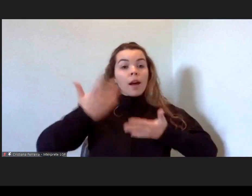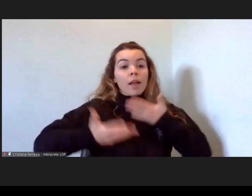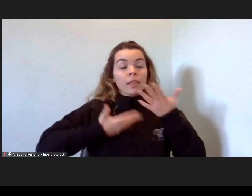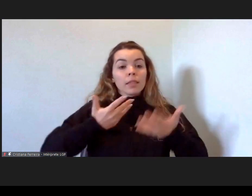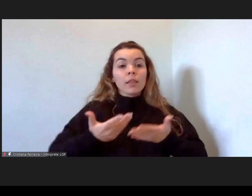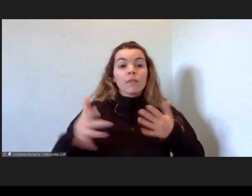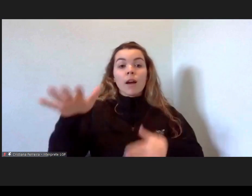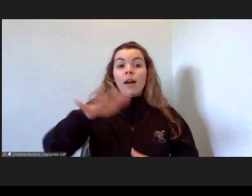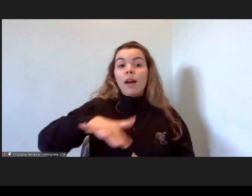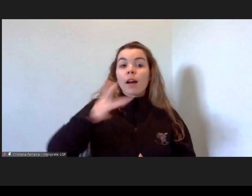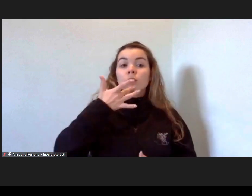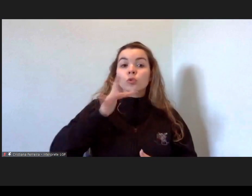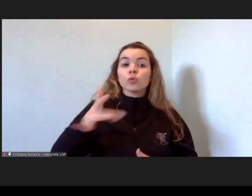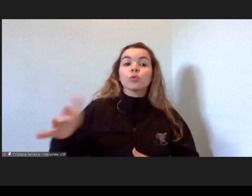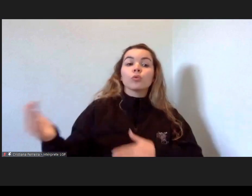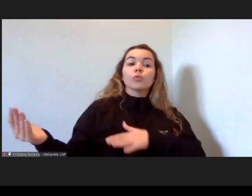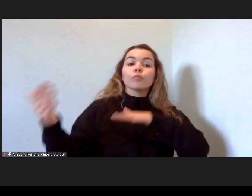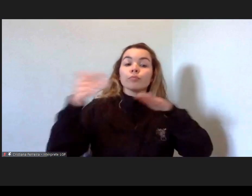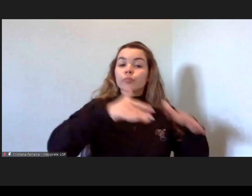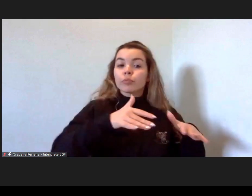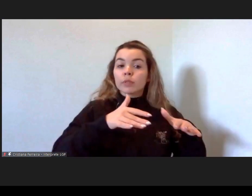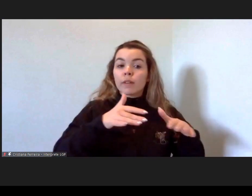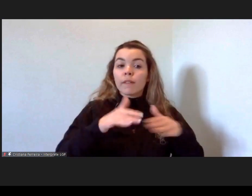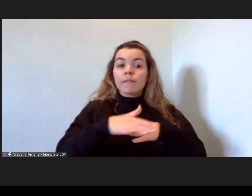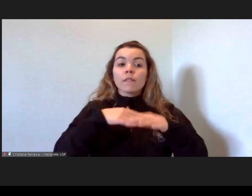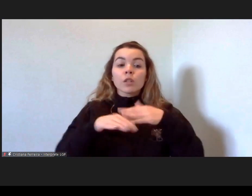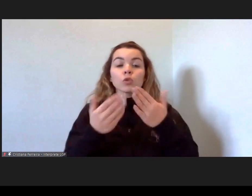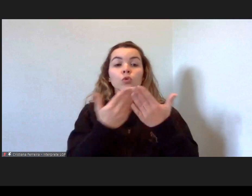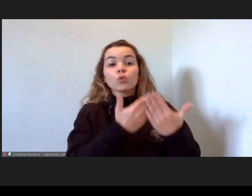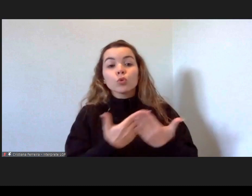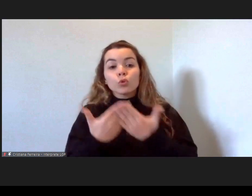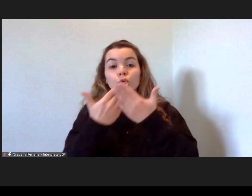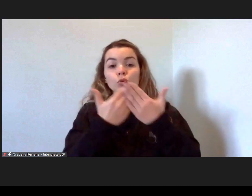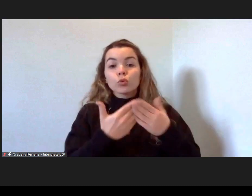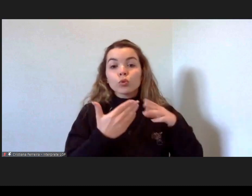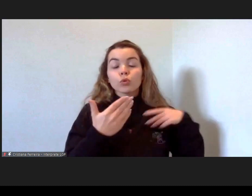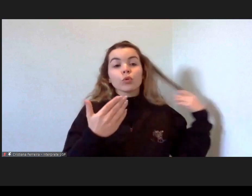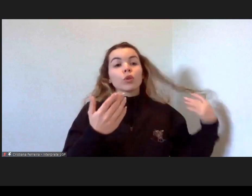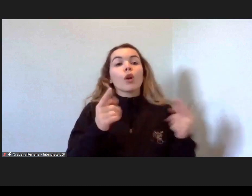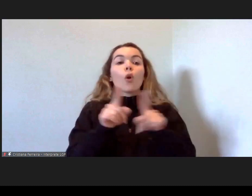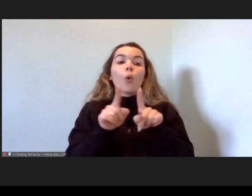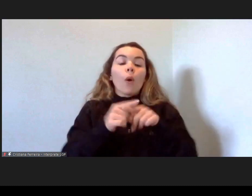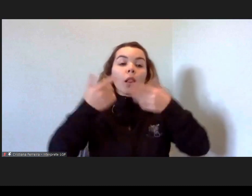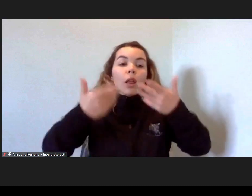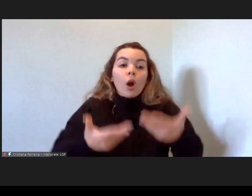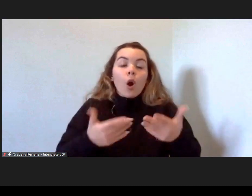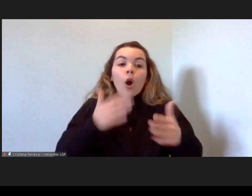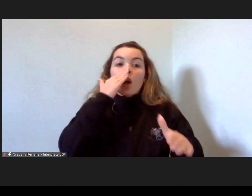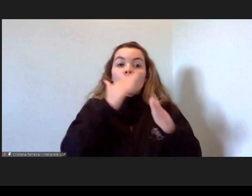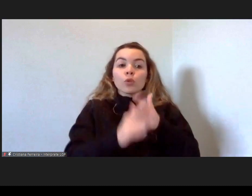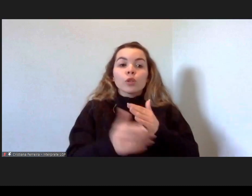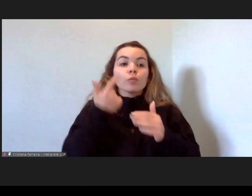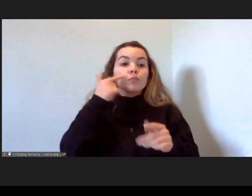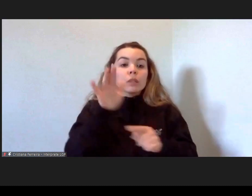migrações, realizando estudos como o neste momento, estão a decorrer no Brasil, na Venezuela e na